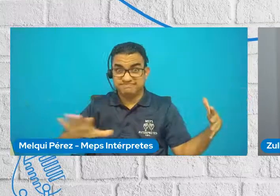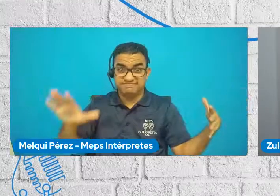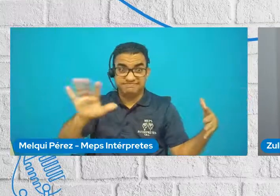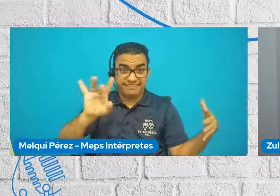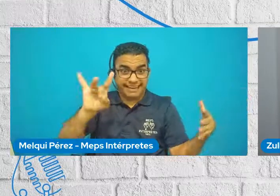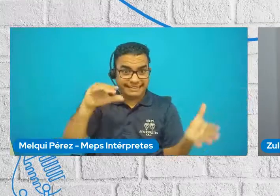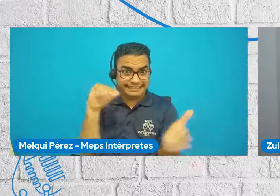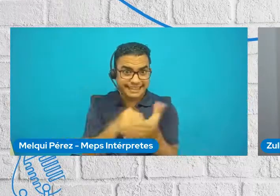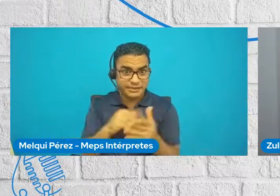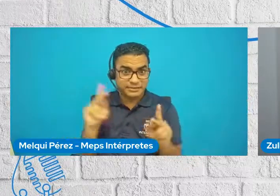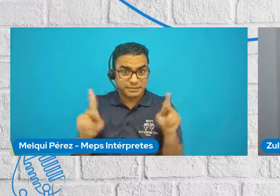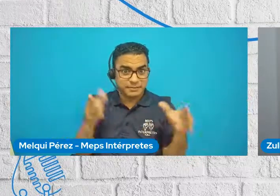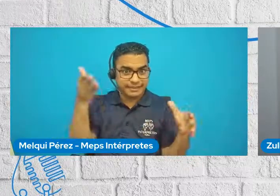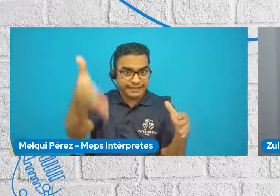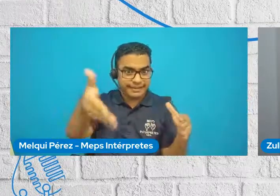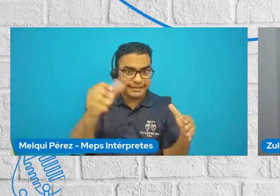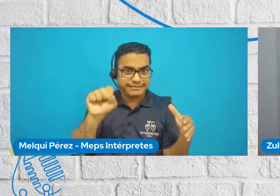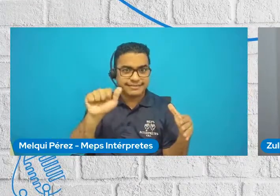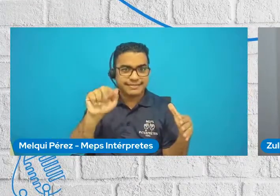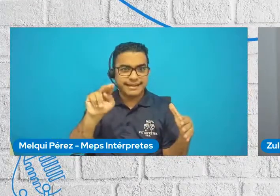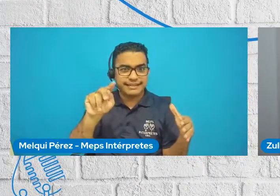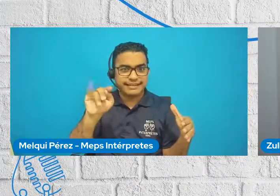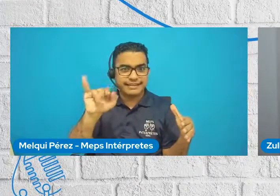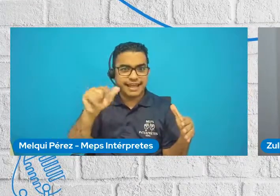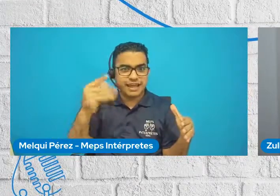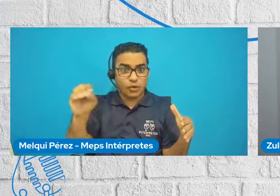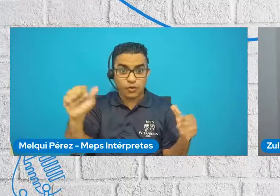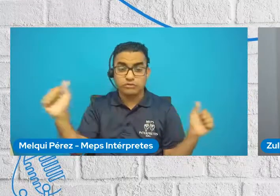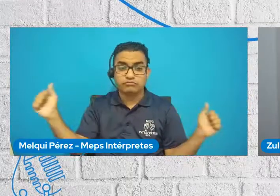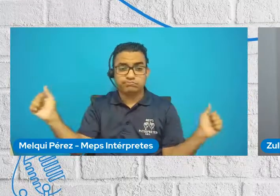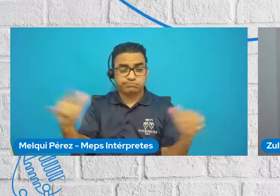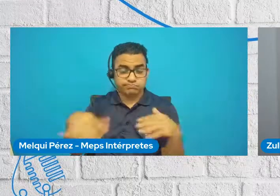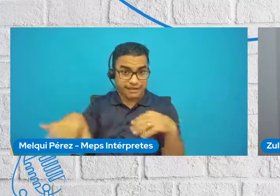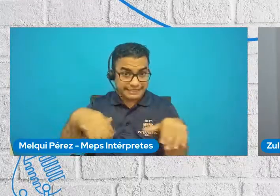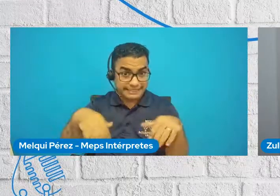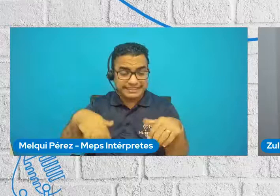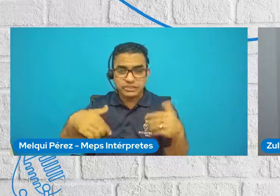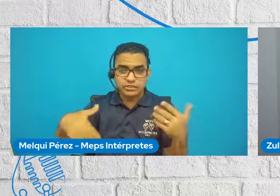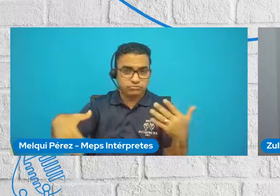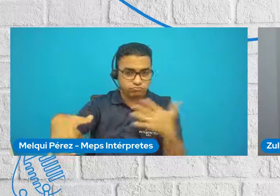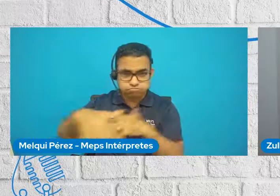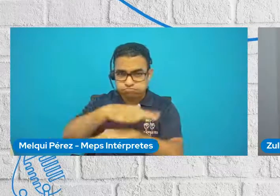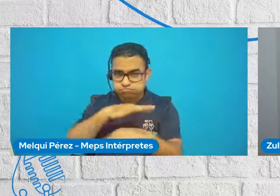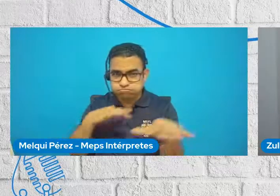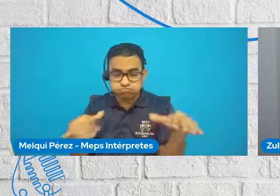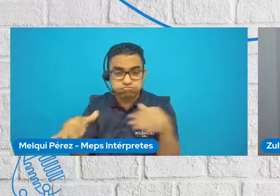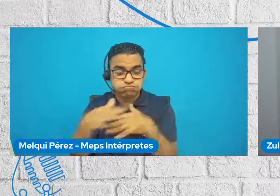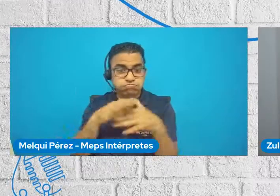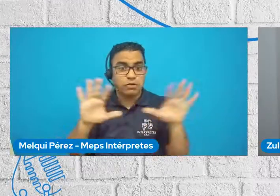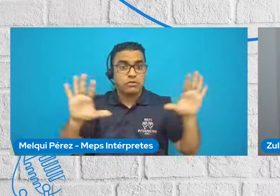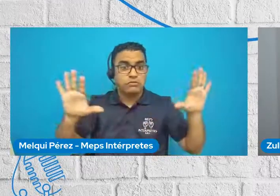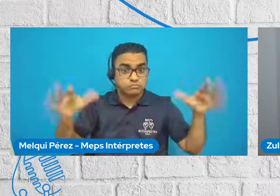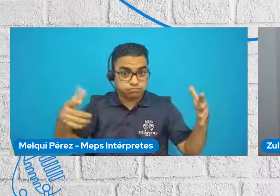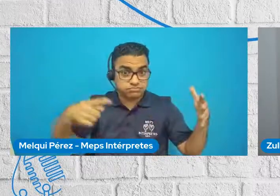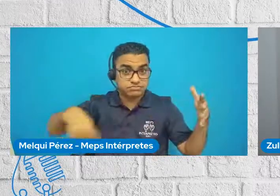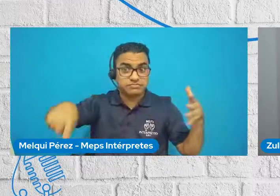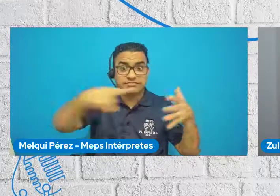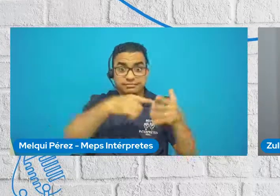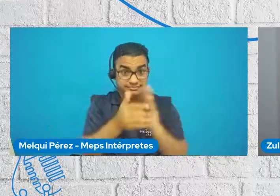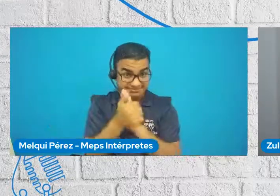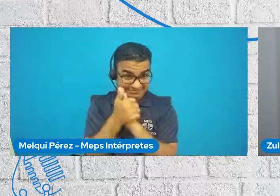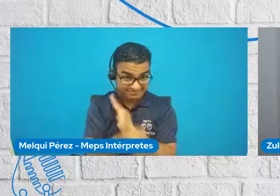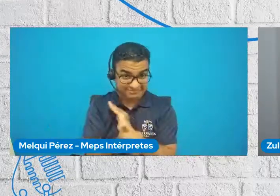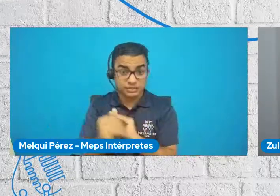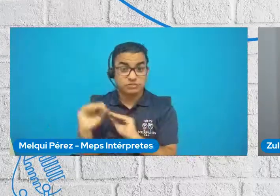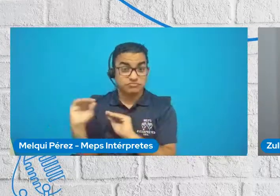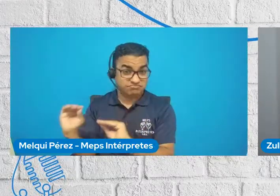en Santiago para el evento, que también se realizó a través de un equipo de voluntariado formadores que fueron